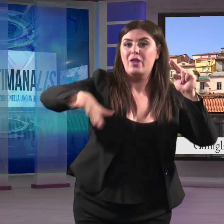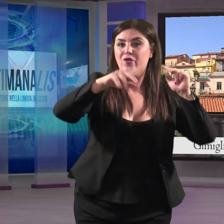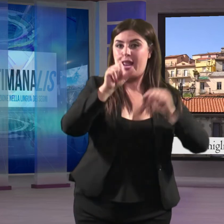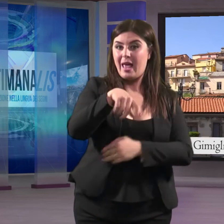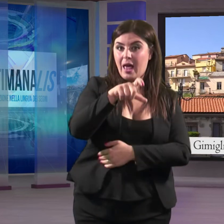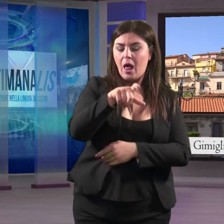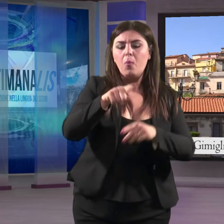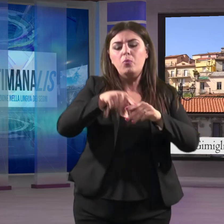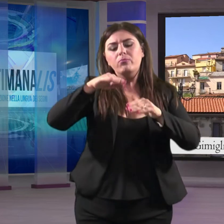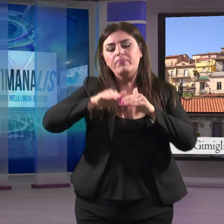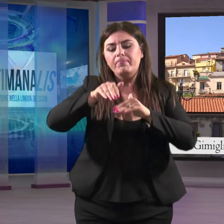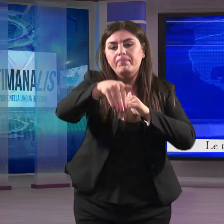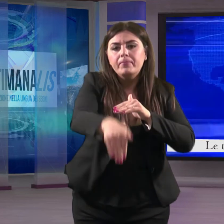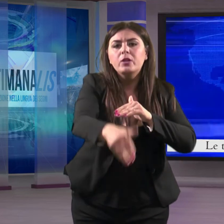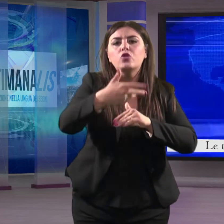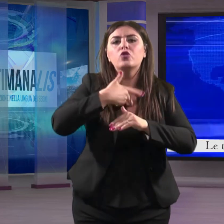'abitato di Gimigliano.